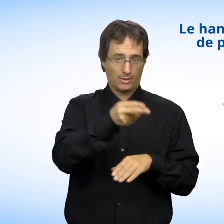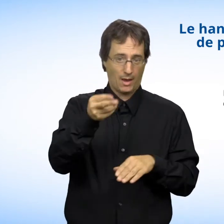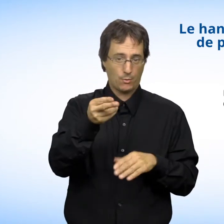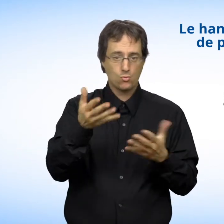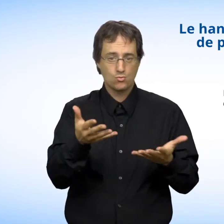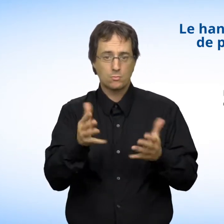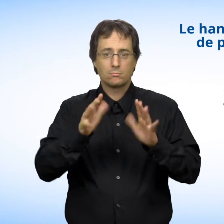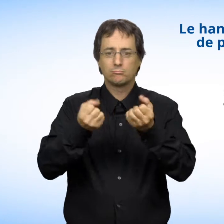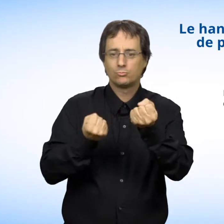situation de handicap.